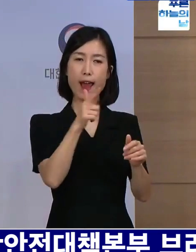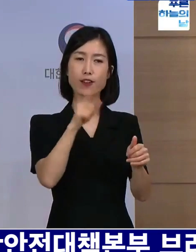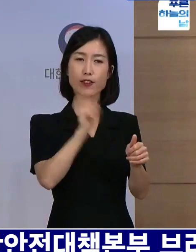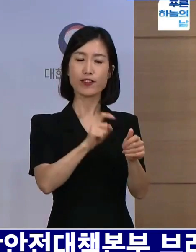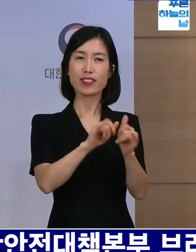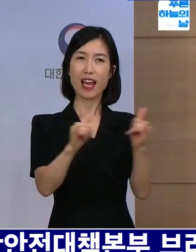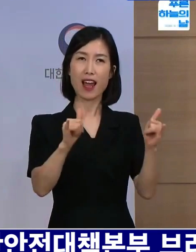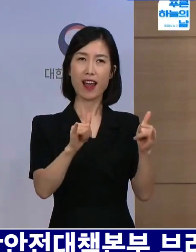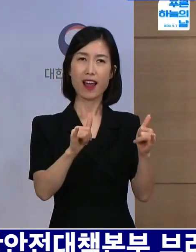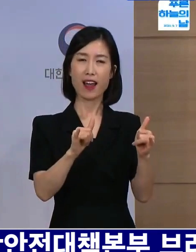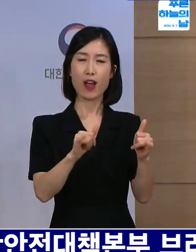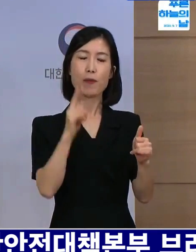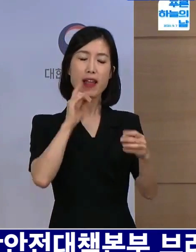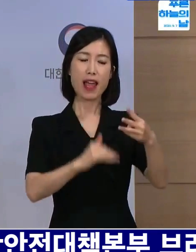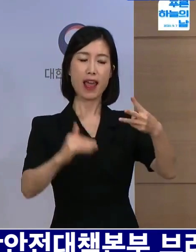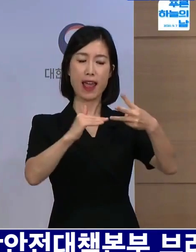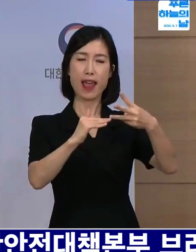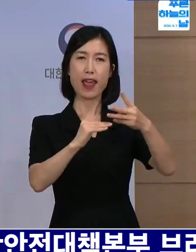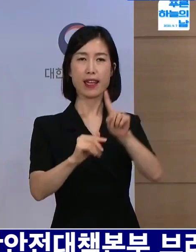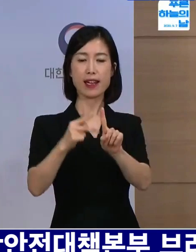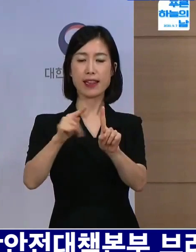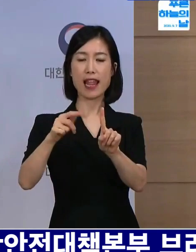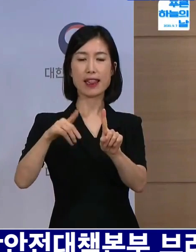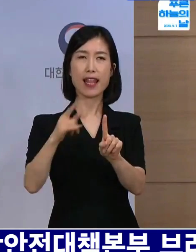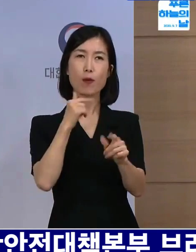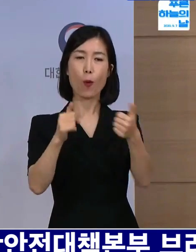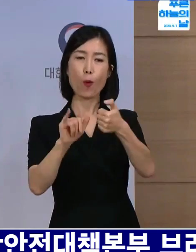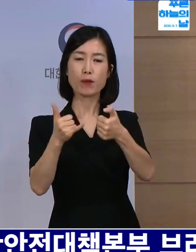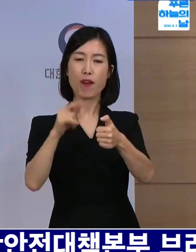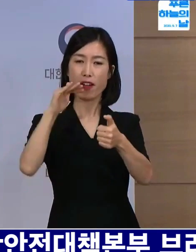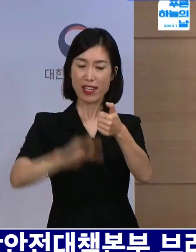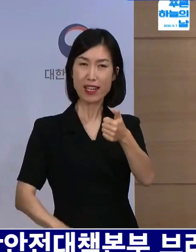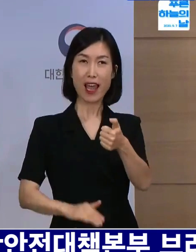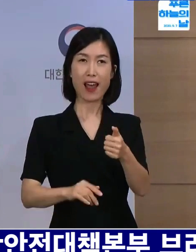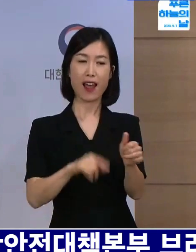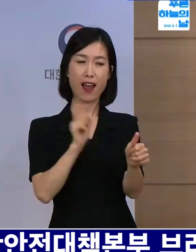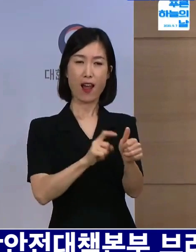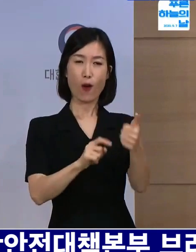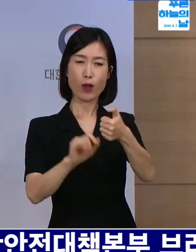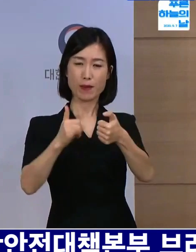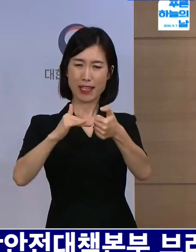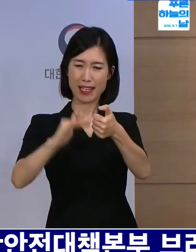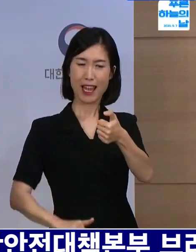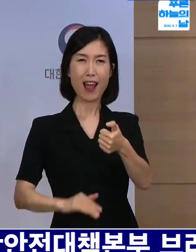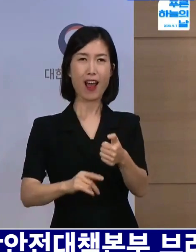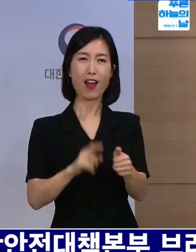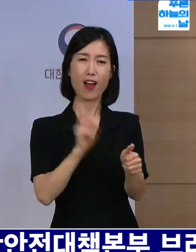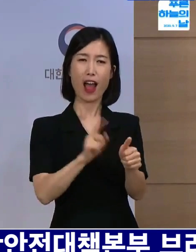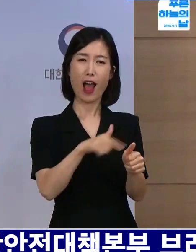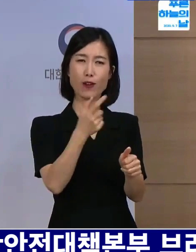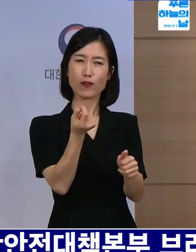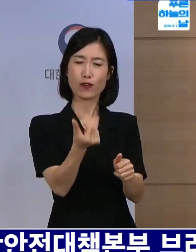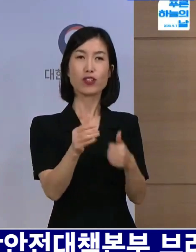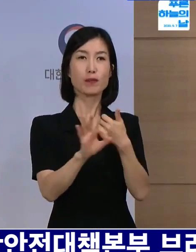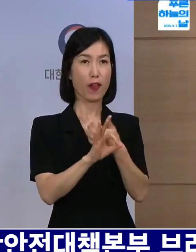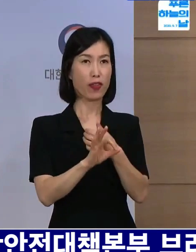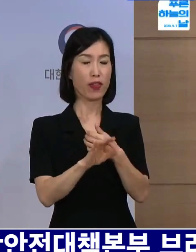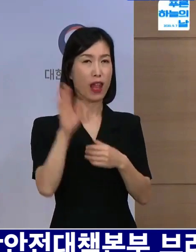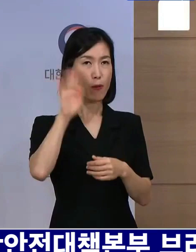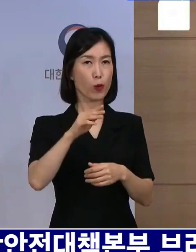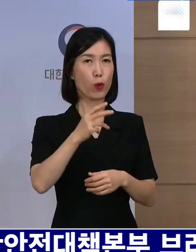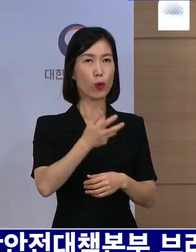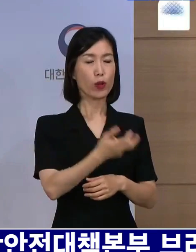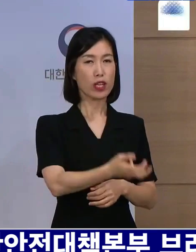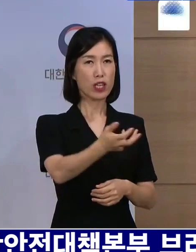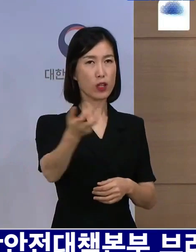사회적 거리 두기 1단계 수준인 50명 미만으로 감소한다면 이 같은 이동 권고 조치, 이동 제한